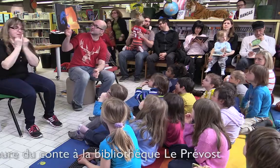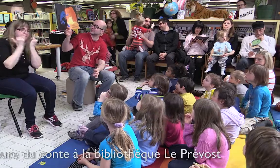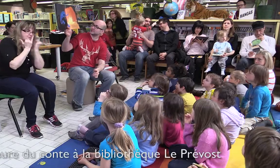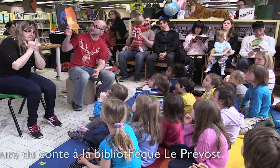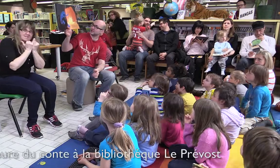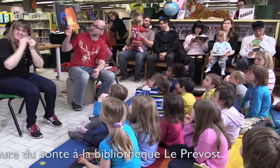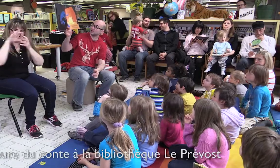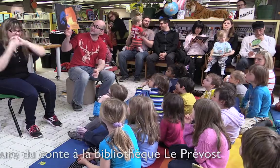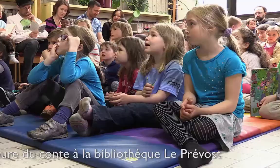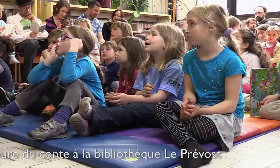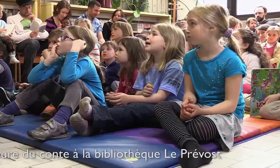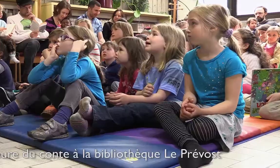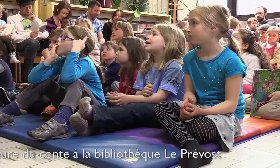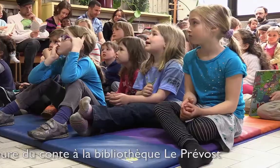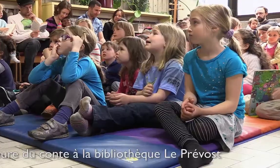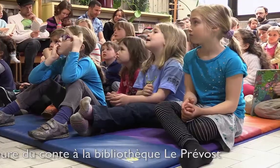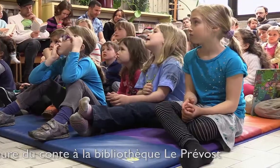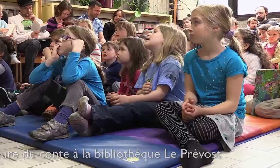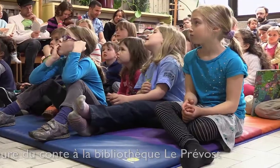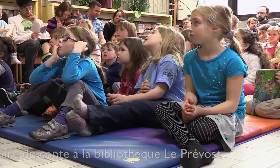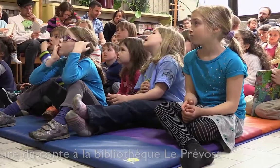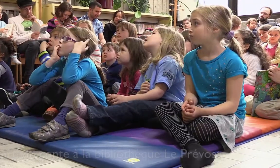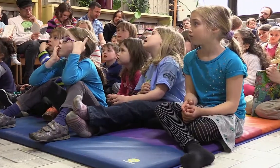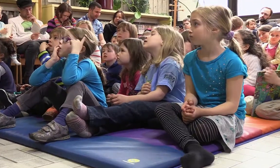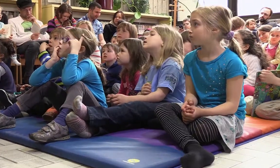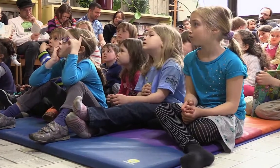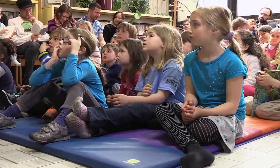se déchirer de leurs énormes dents. Monstres écumants de fureur.